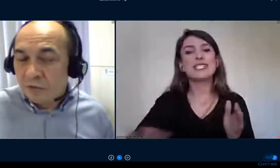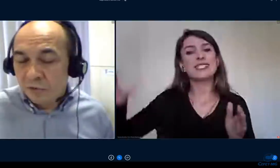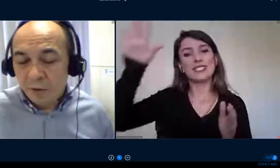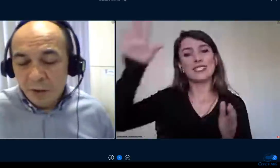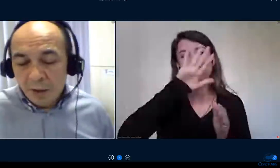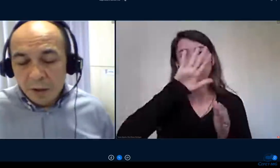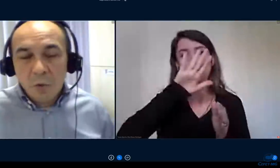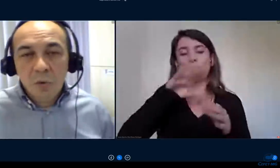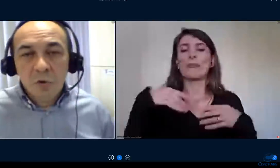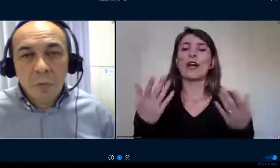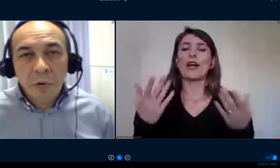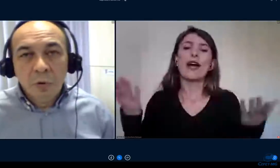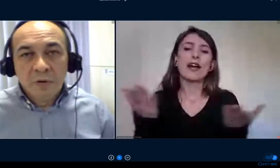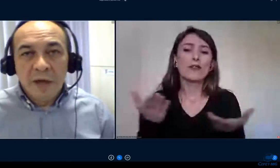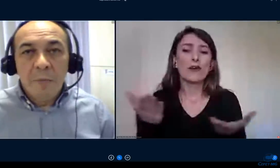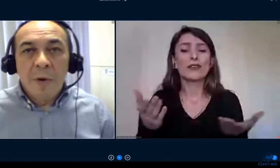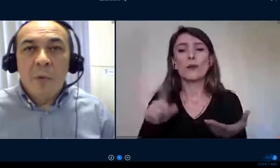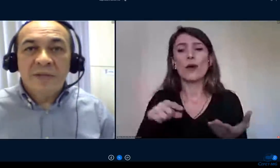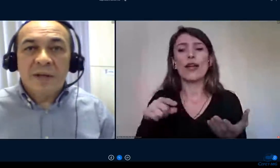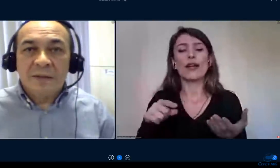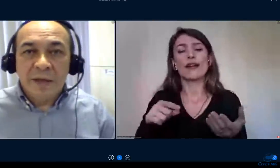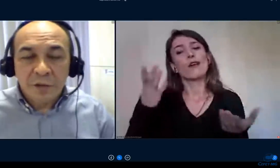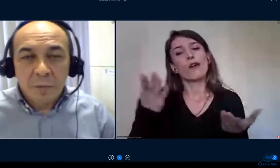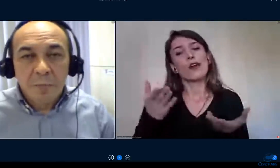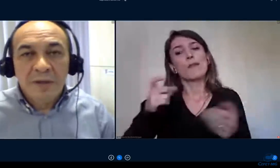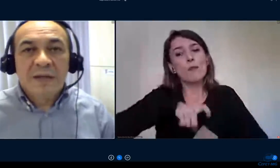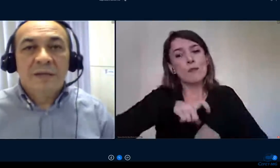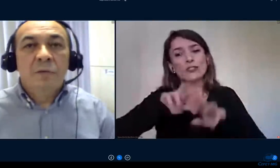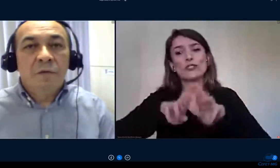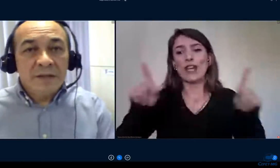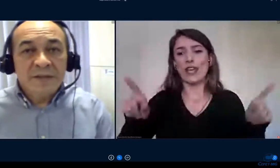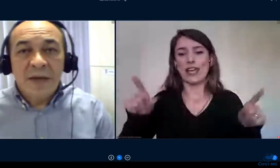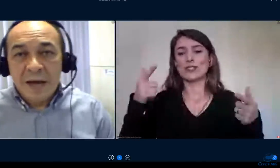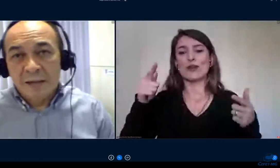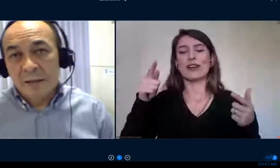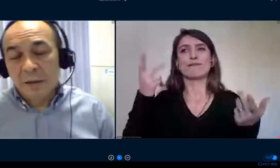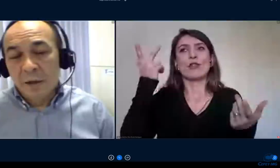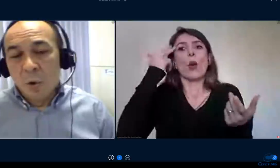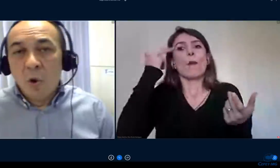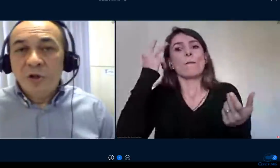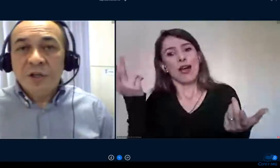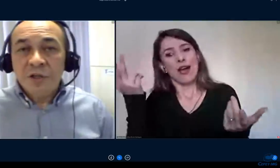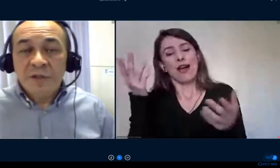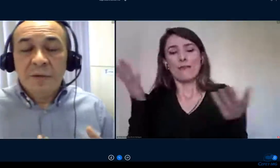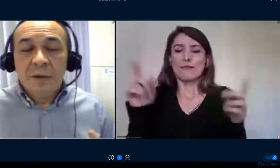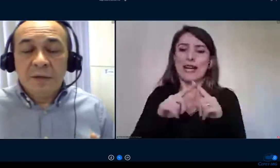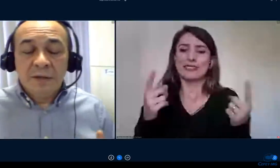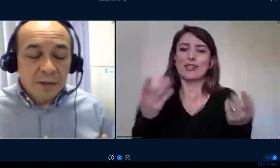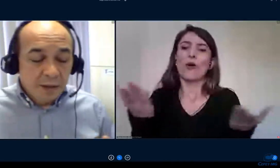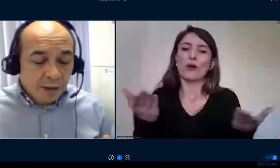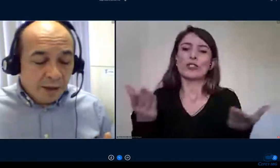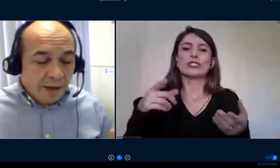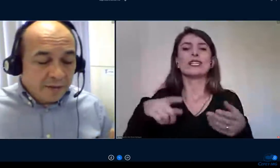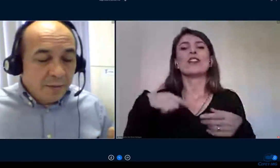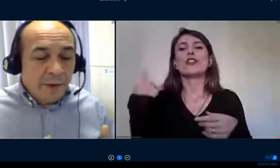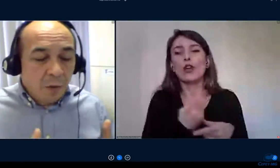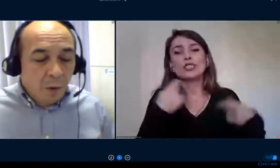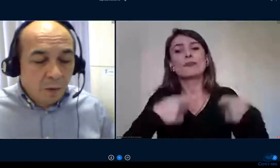nenhuma nisso. Eu uso muito o termo é uma estratégia de mobilização diferenciada. Hoje, a gente se